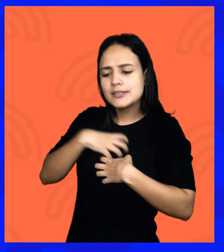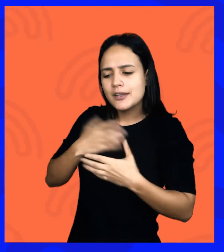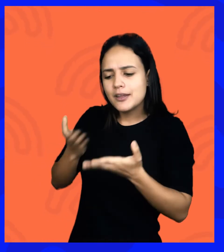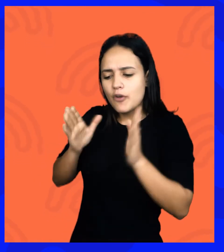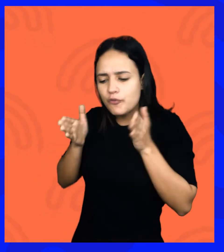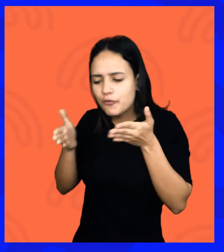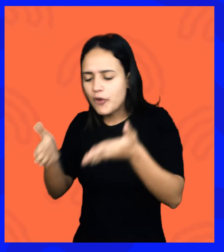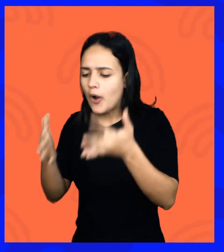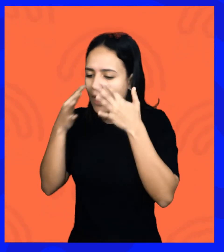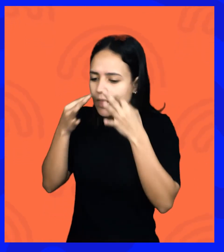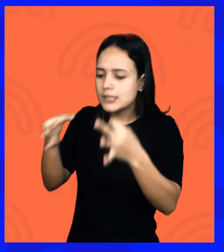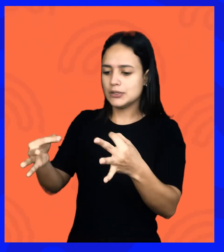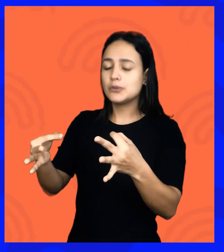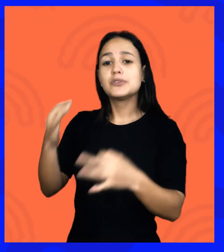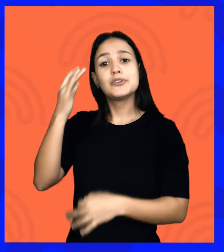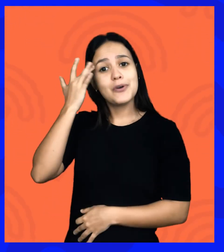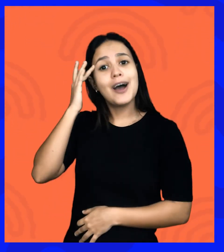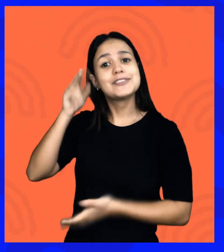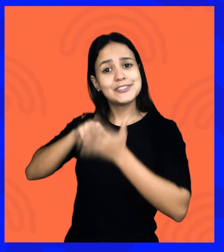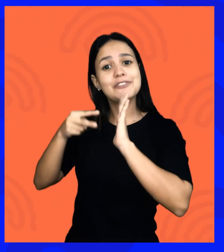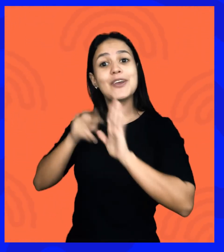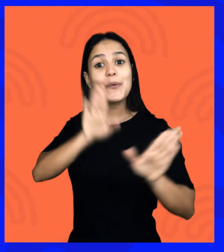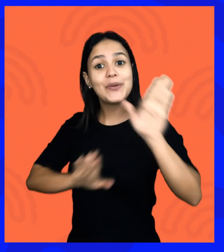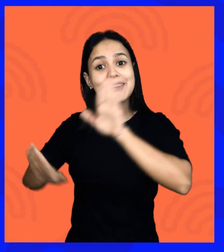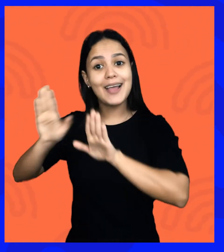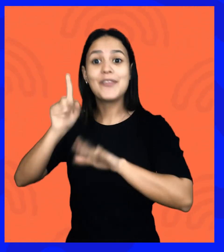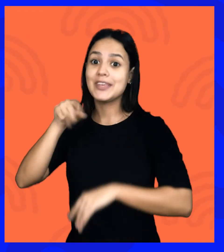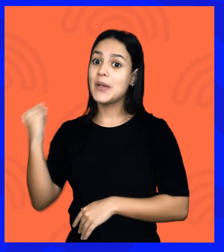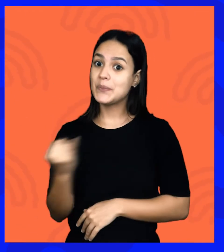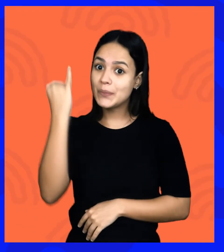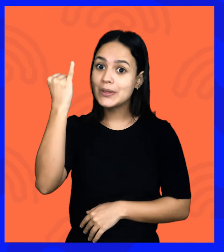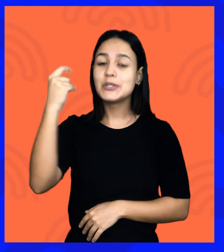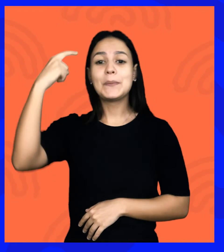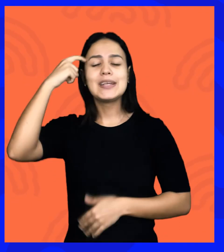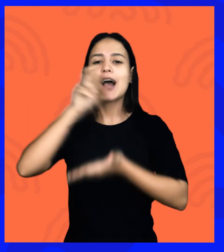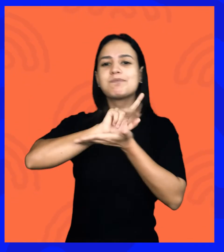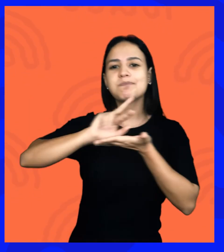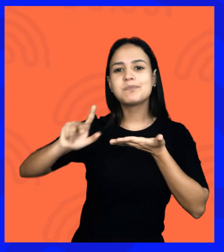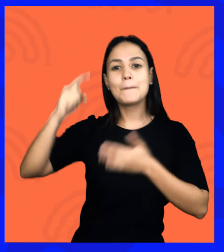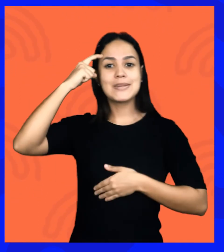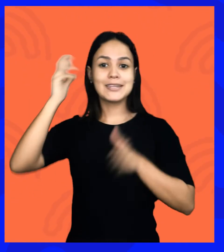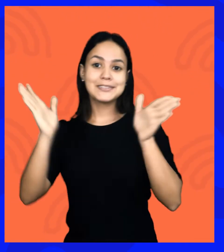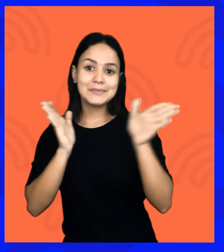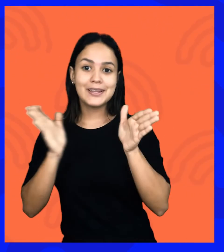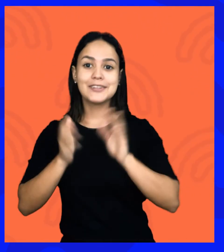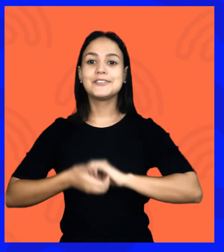olhar muito mais focado, mais atencioso. E eu acho que isso também fala da dimensão do cuidado, que é muito importante, pensar a diversidade, pensar a acessibilidade.